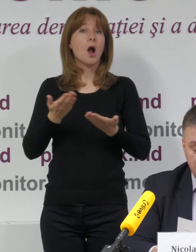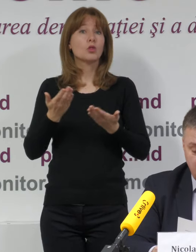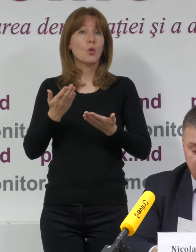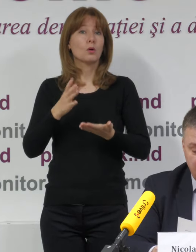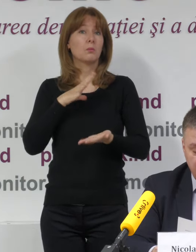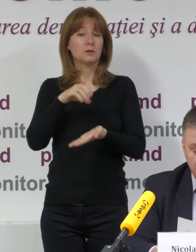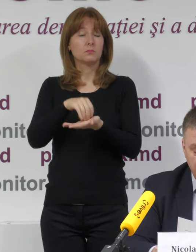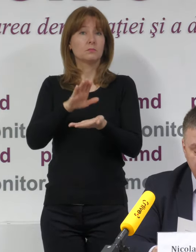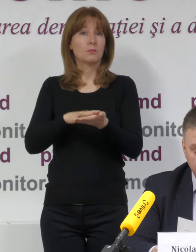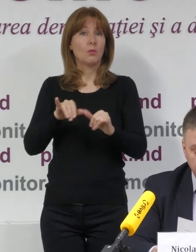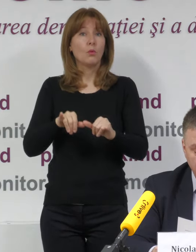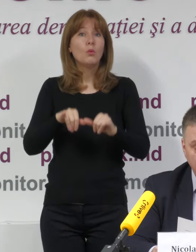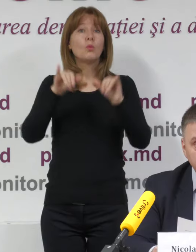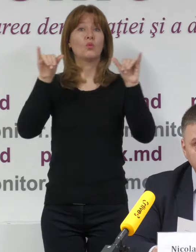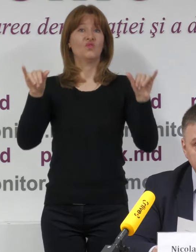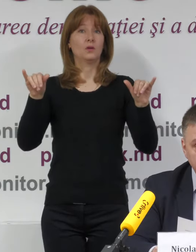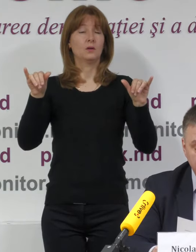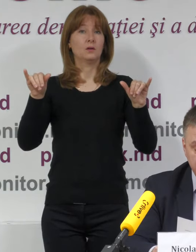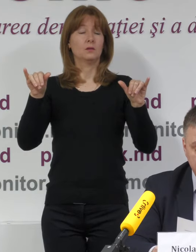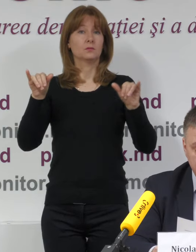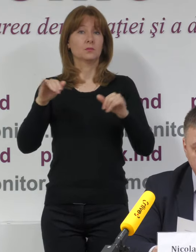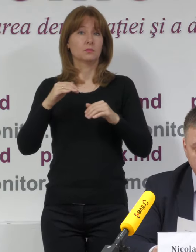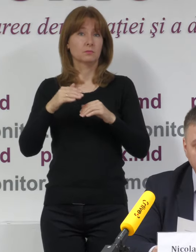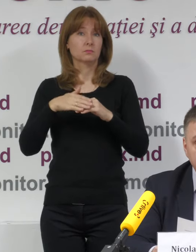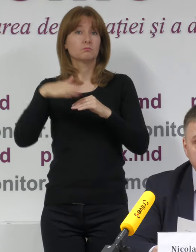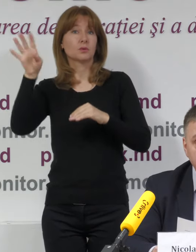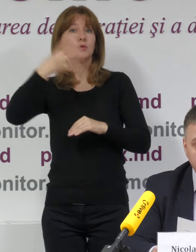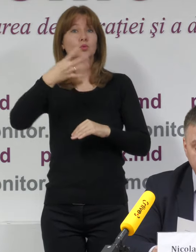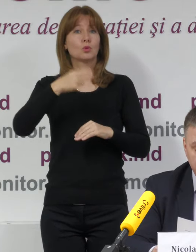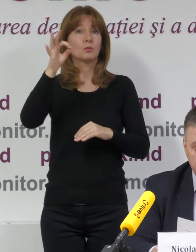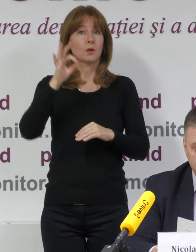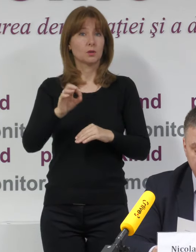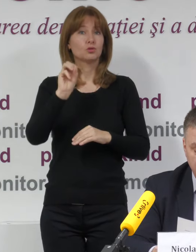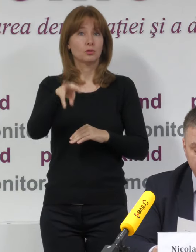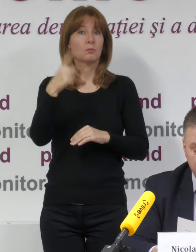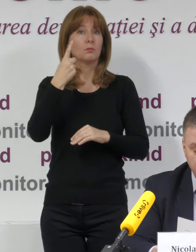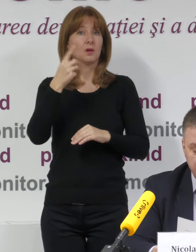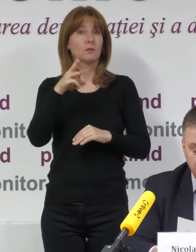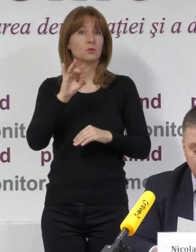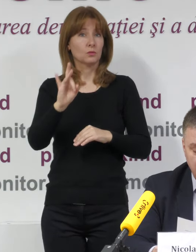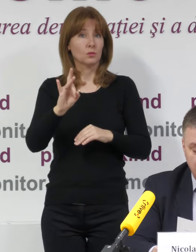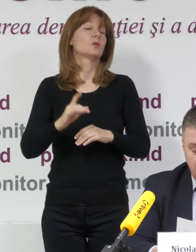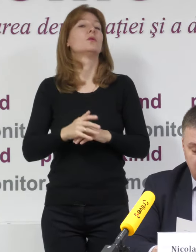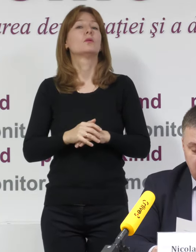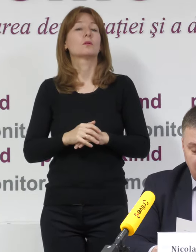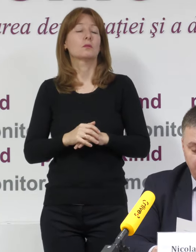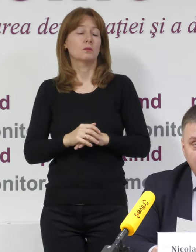acest sens o creștere de peste 40%, comparativ cu primul tur de scurtin, când au fost depuse